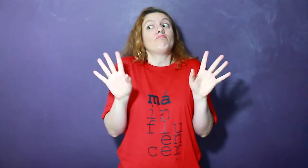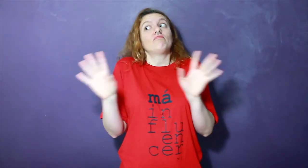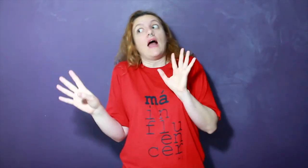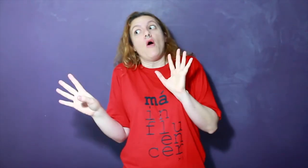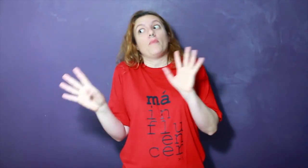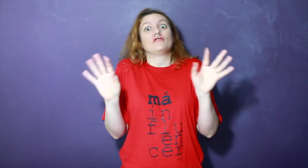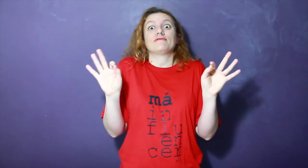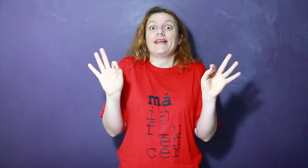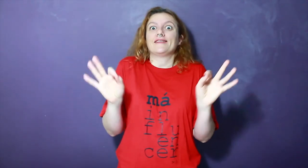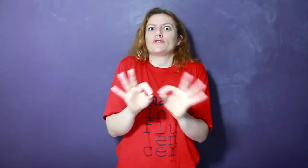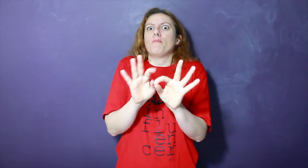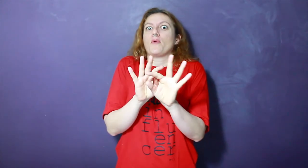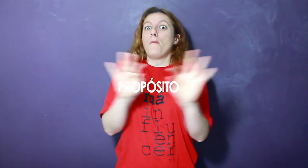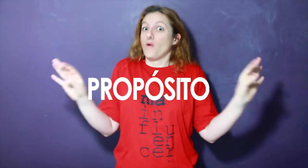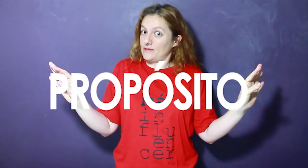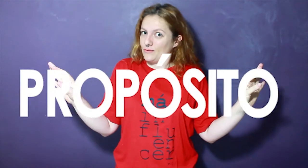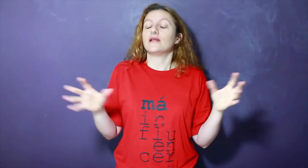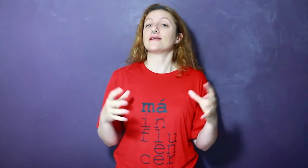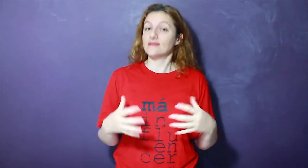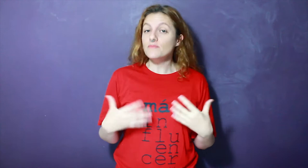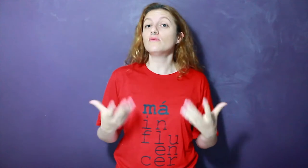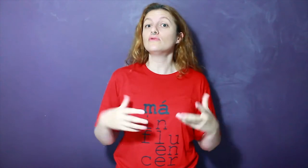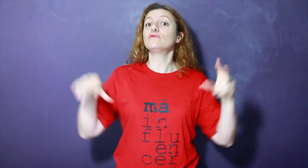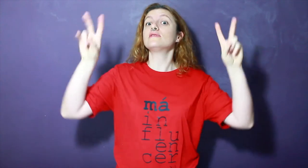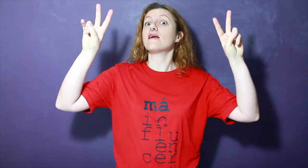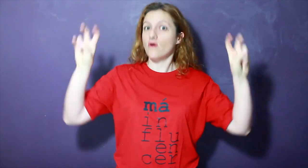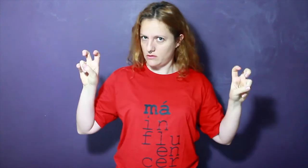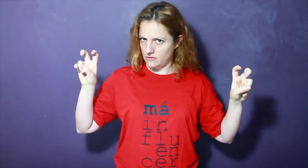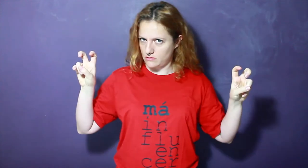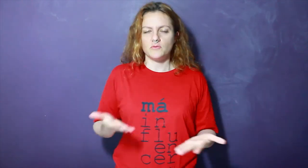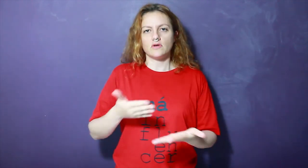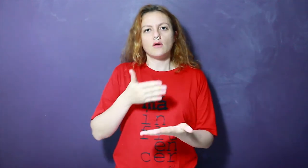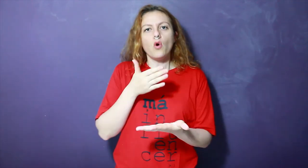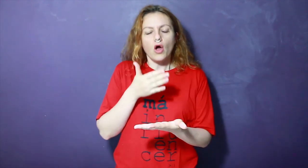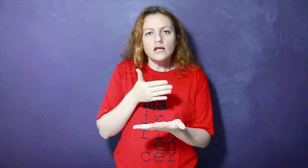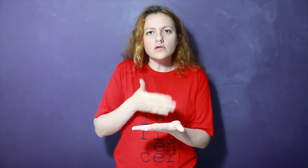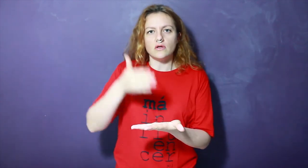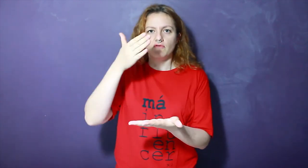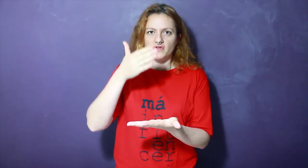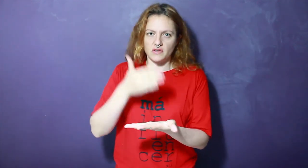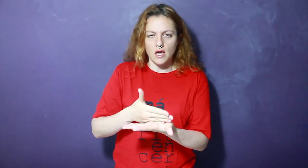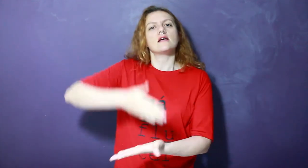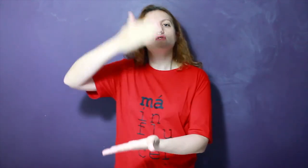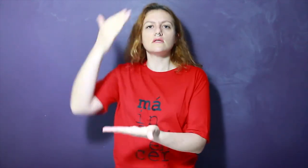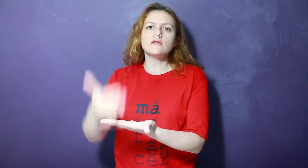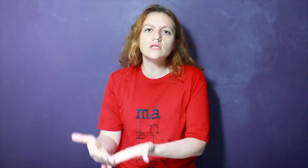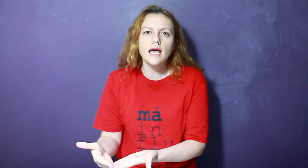tal pode não estar alinhada com o seu propósito, porque ele está sempre no mundo dos negócios. As pessoas estão colocando isso entre você e as coisas que você quer